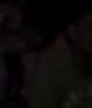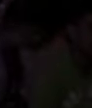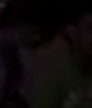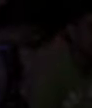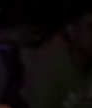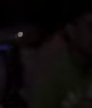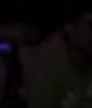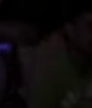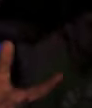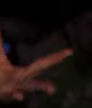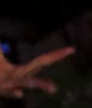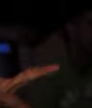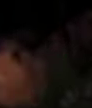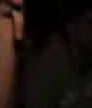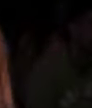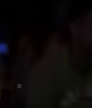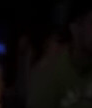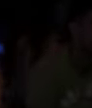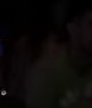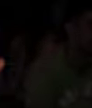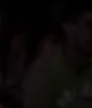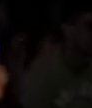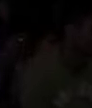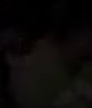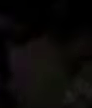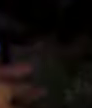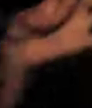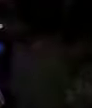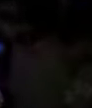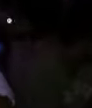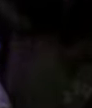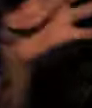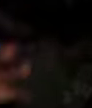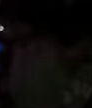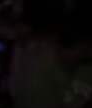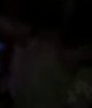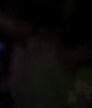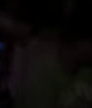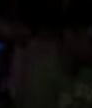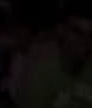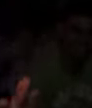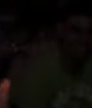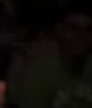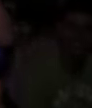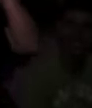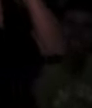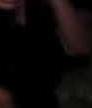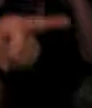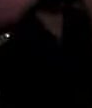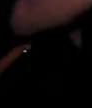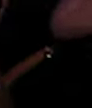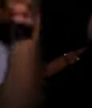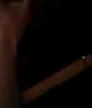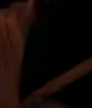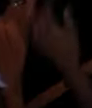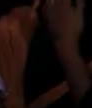Aqui no Sense, nesse evento, além de eu estar trabalhando na organização, eu também estou participando.